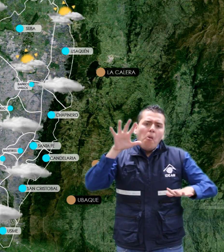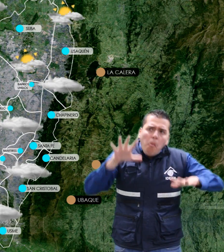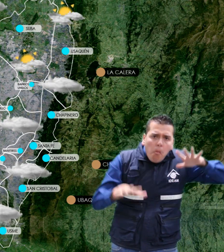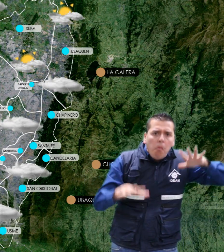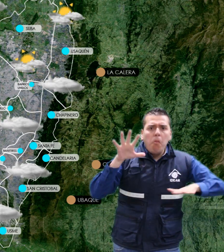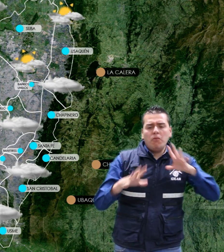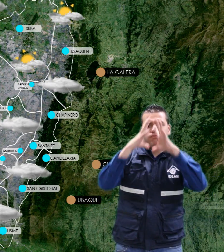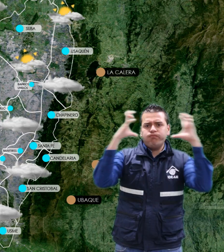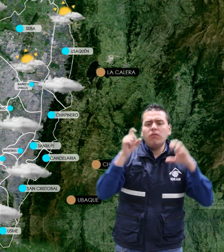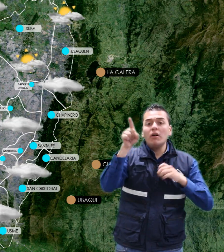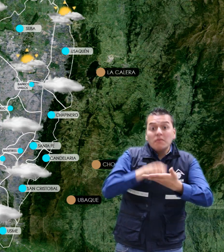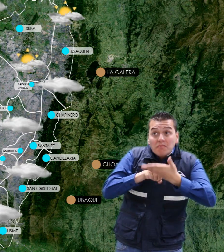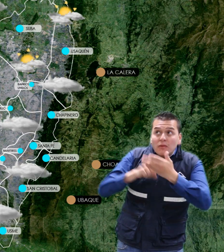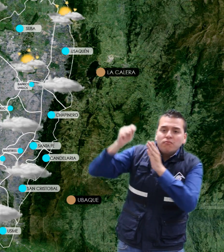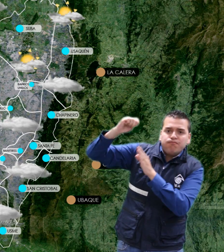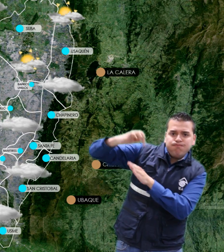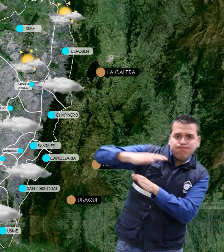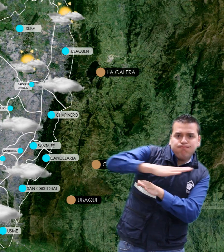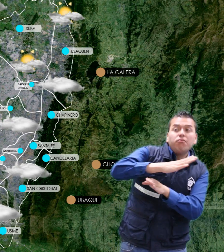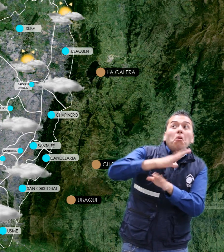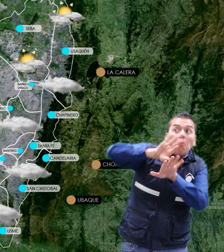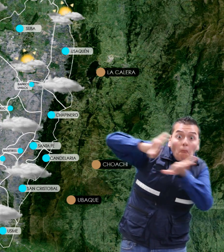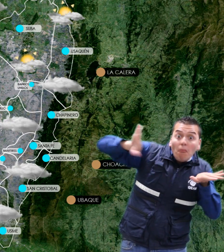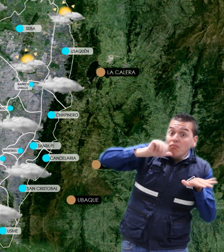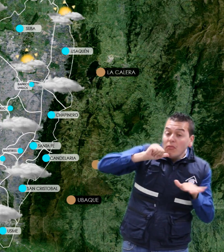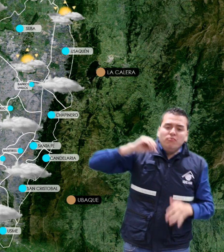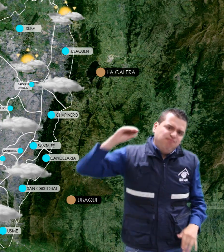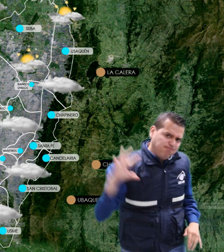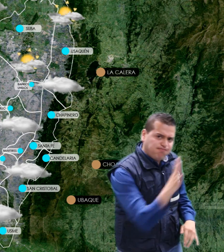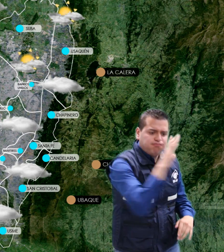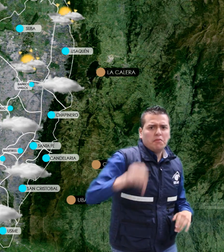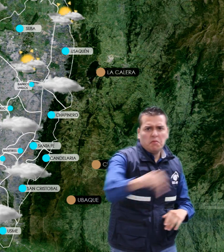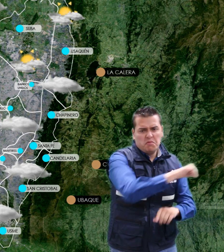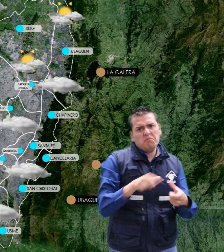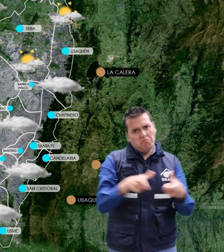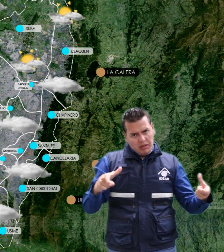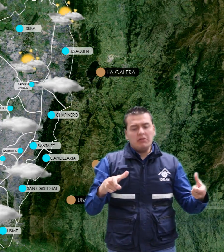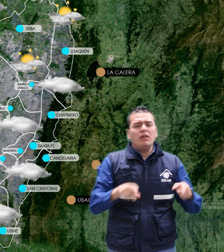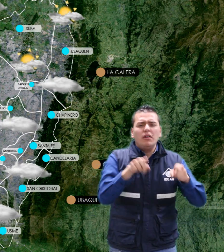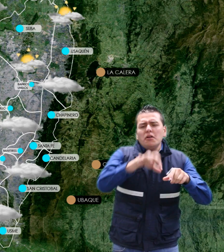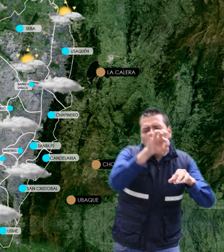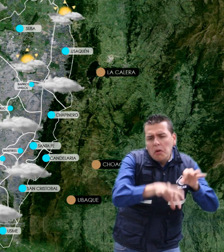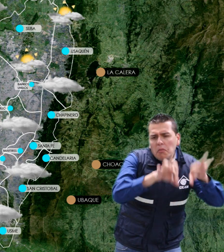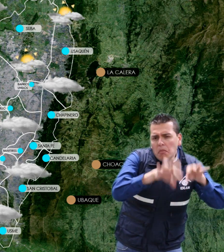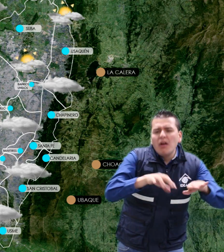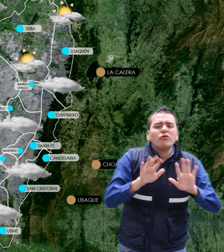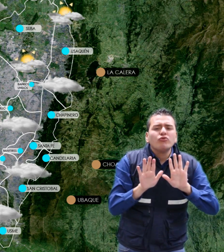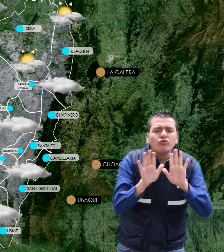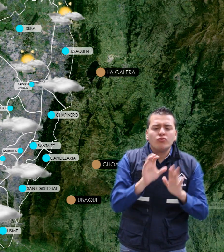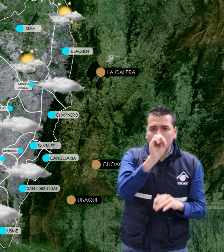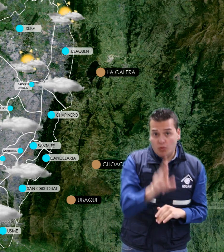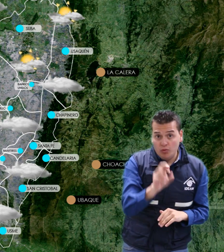nubosidad, lo cual nos dejará algunos intervalos soleados en amplios sectores de la ciudad y se mantienen algunas llovinas sobre la zona